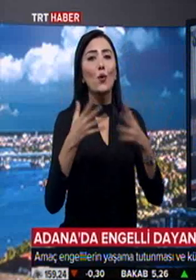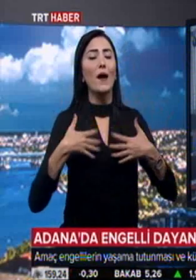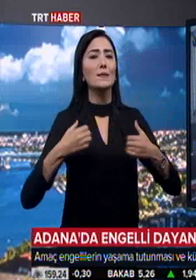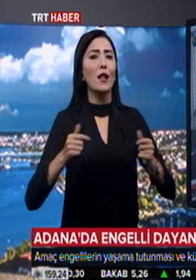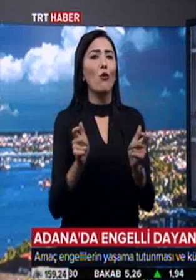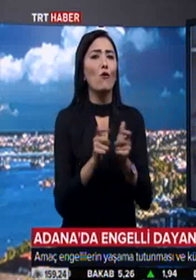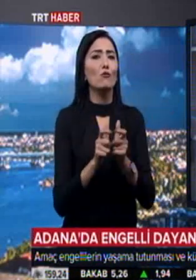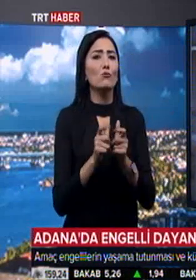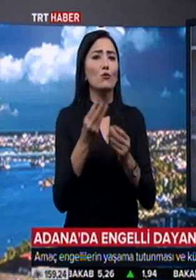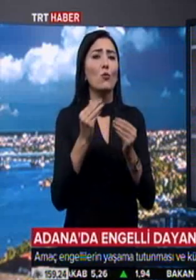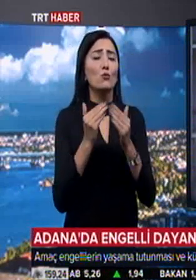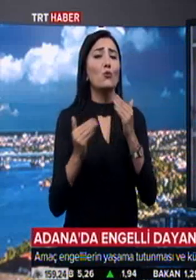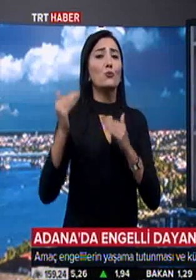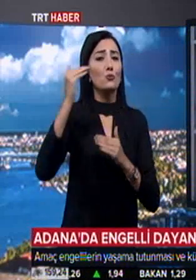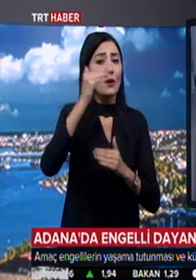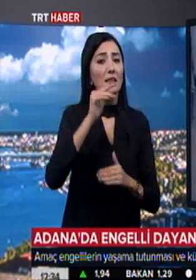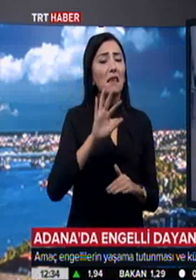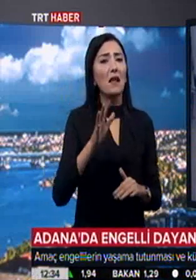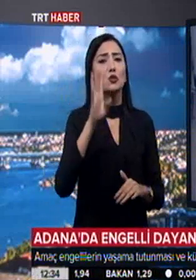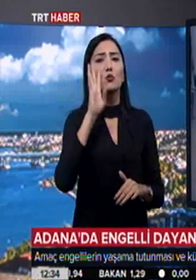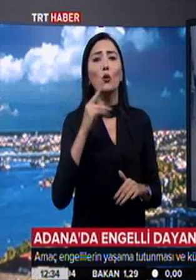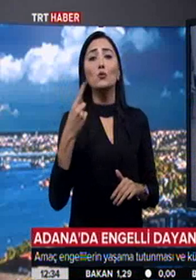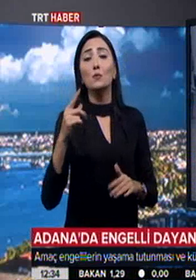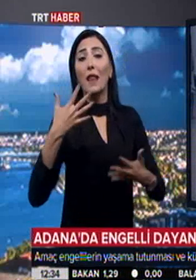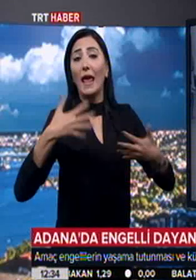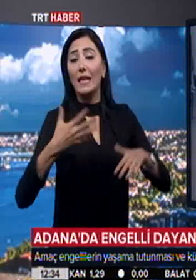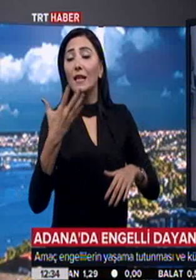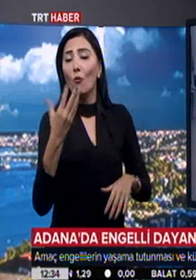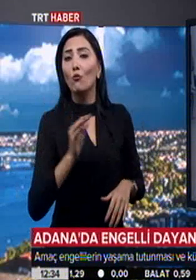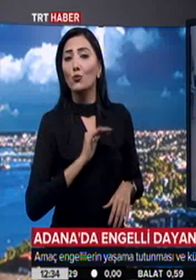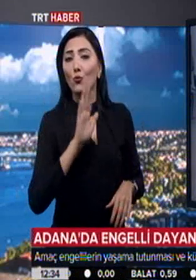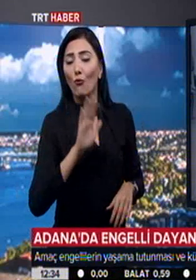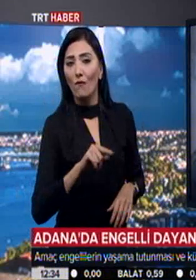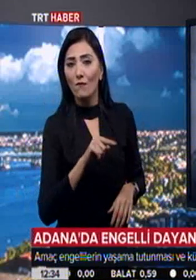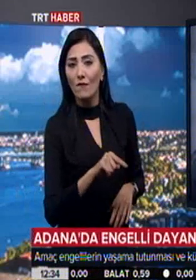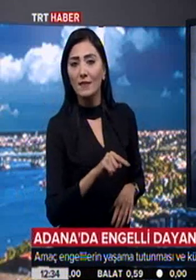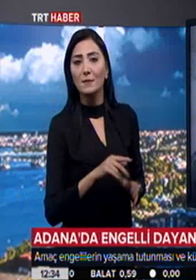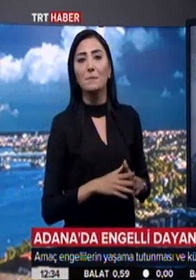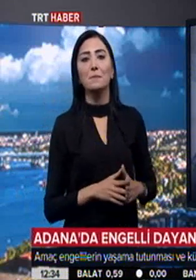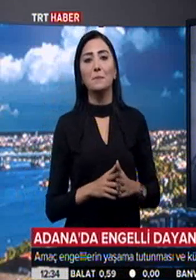verilerini çok çok üzerinde. Öngörümüz yaklaşık 400 bin engellinin olduğu gelen sığınmacılar içerisinde.